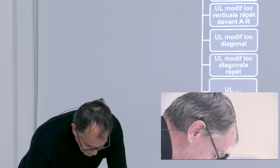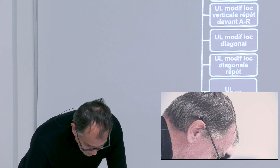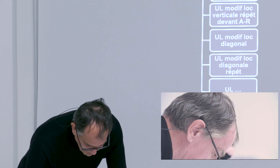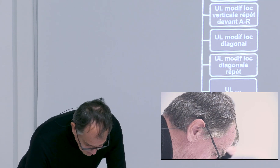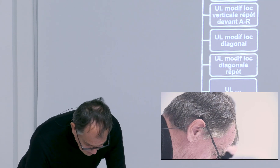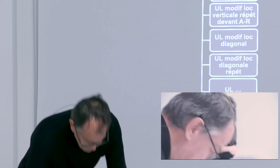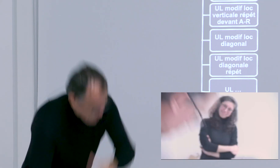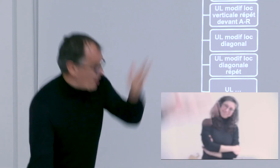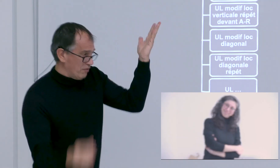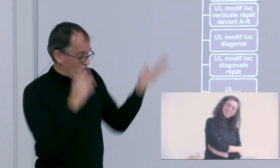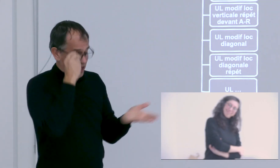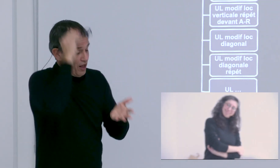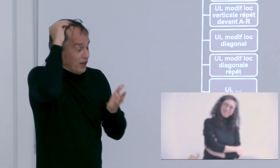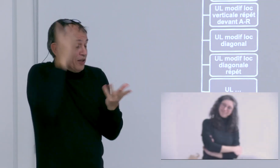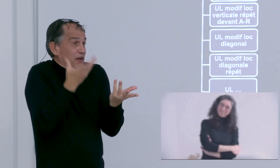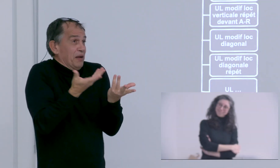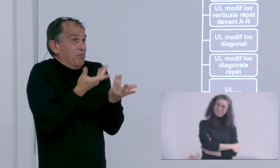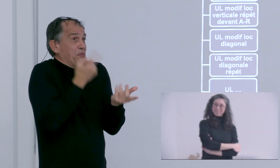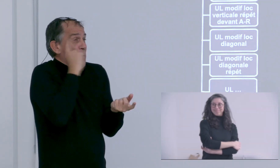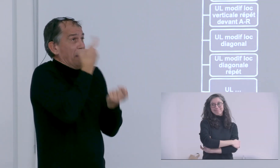et je lis mes notes voilà